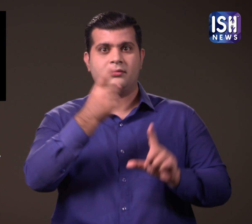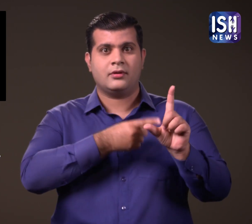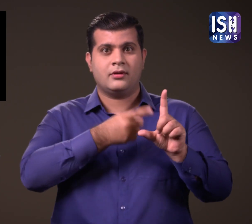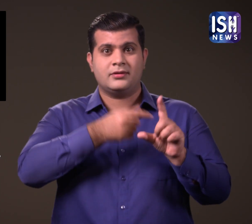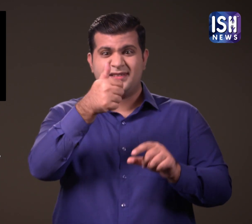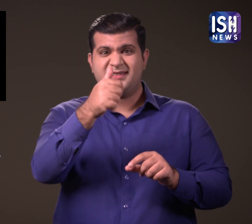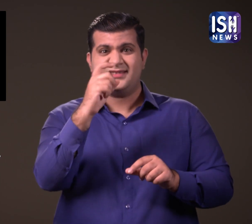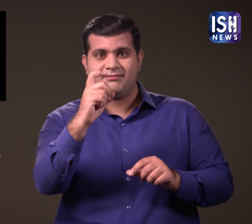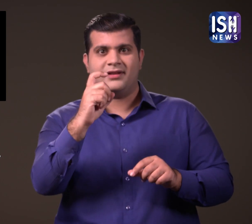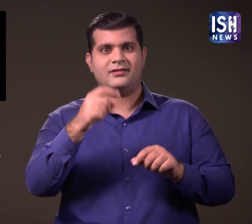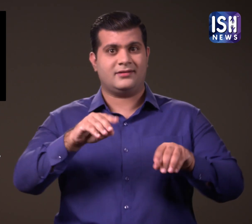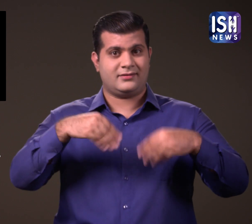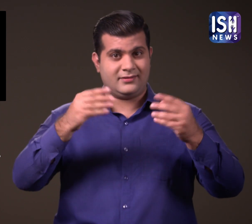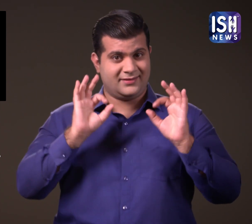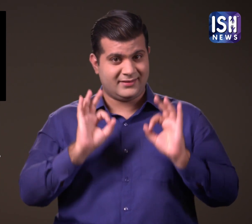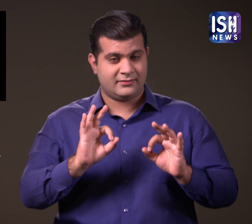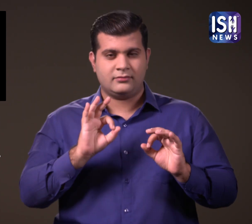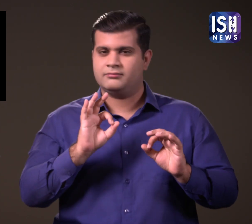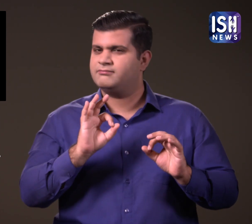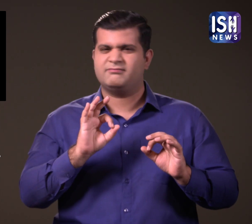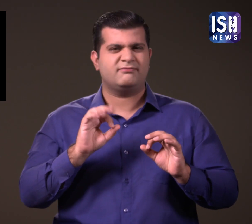गए।